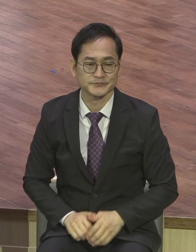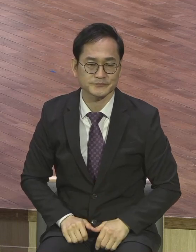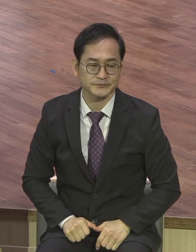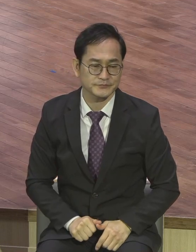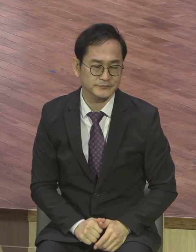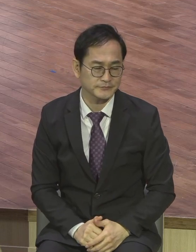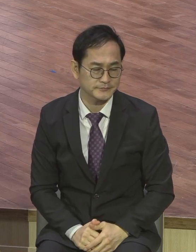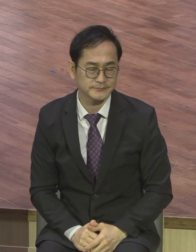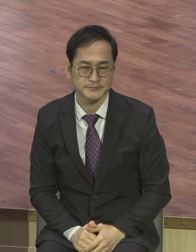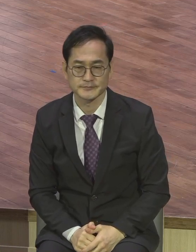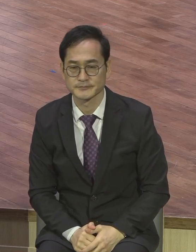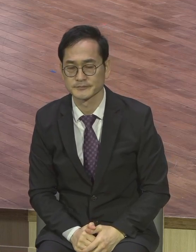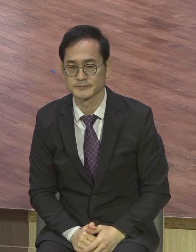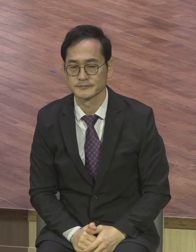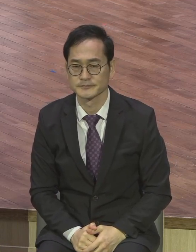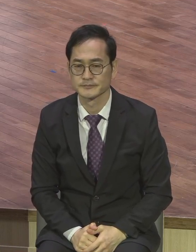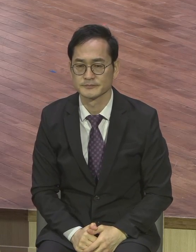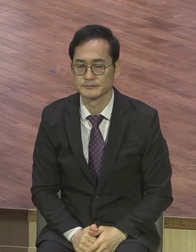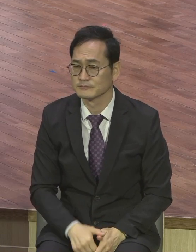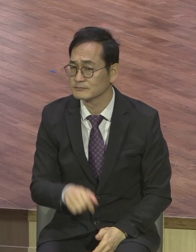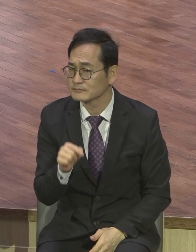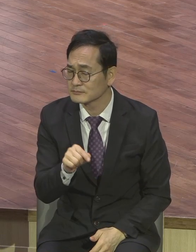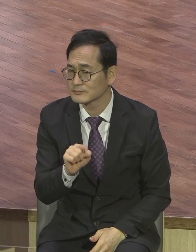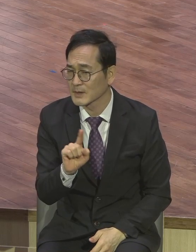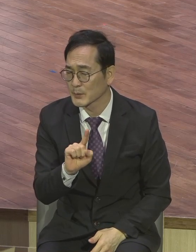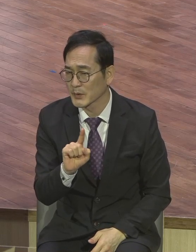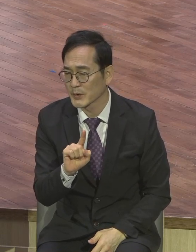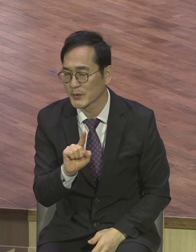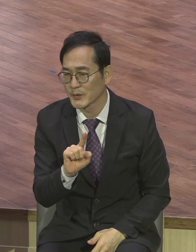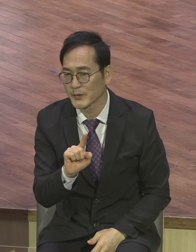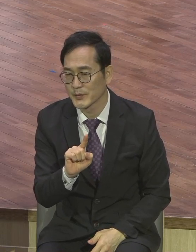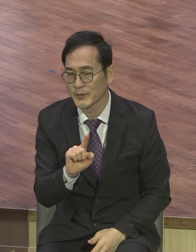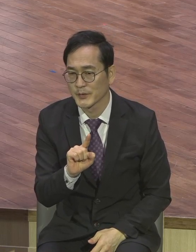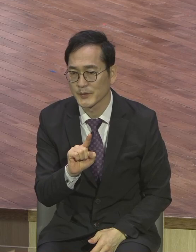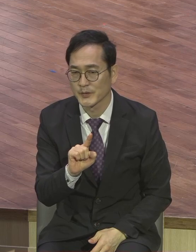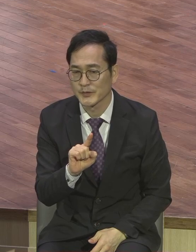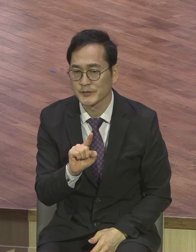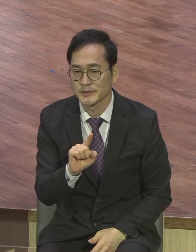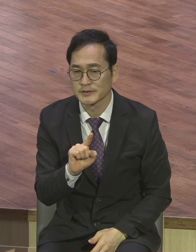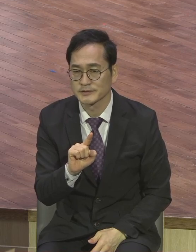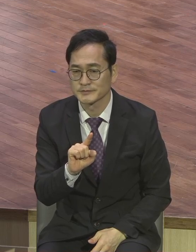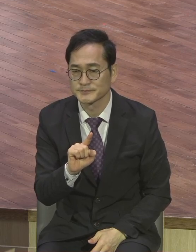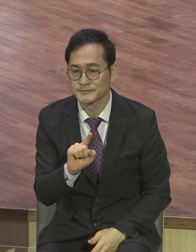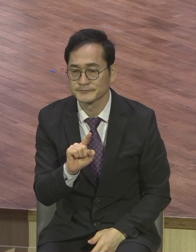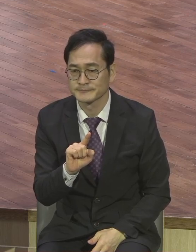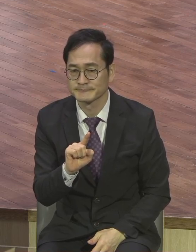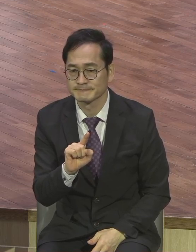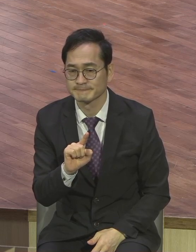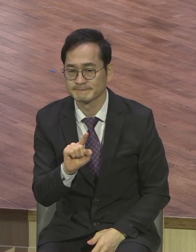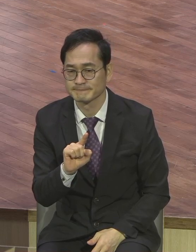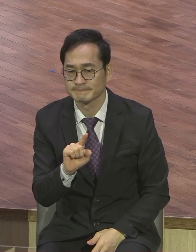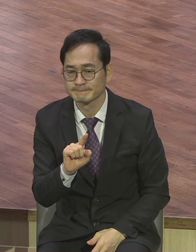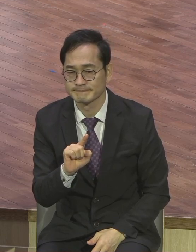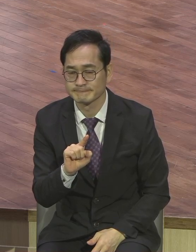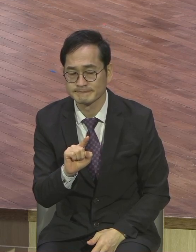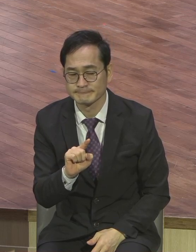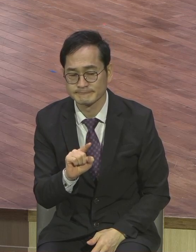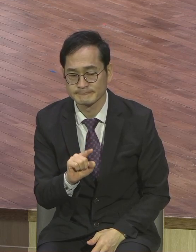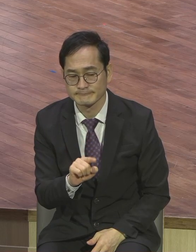이것이 결과적으로 뭐예요? 사실은 다른 영혼을 위해서 투자했지만은 성경은 뭐라